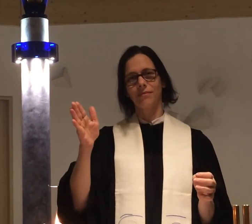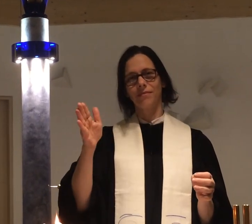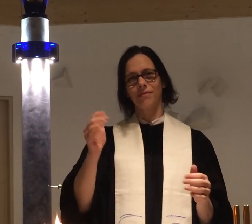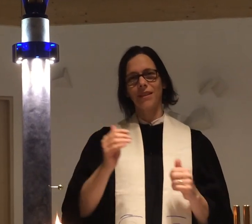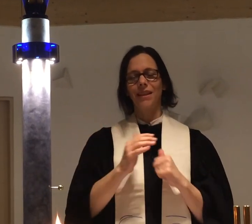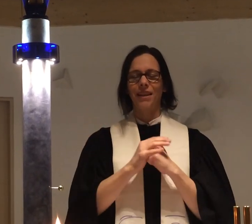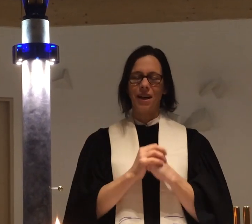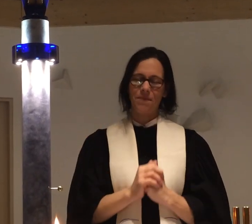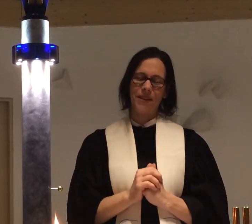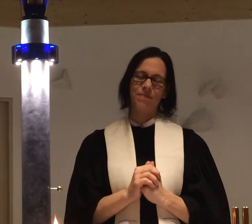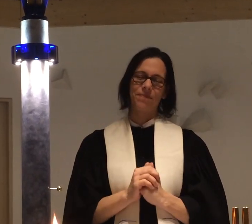Amen.